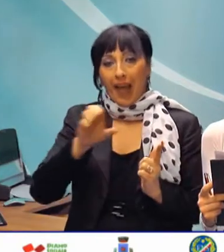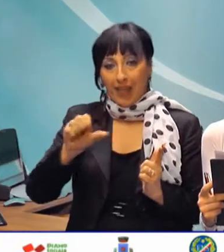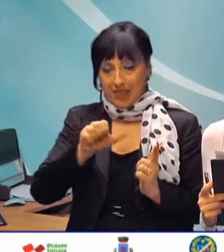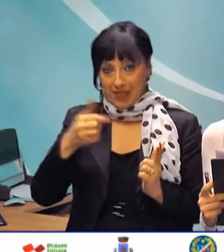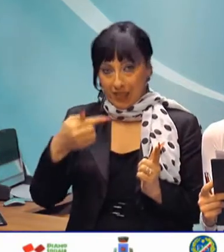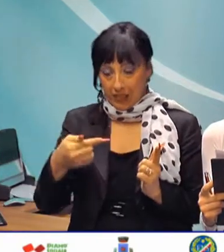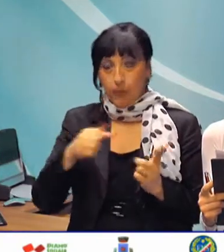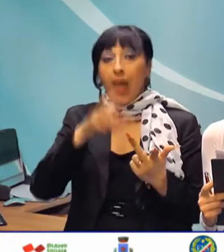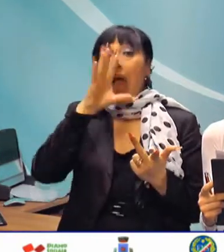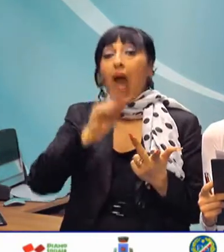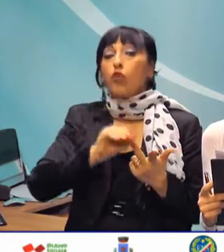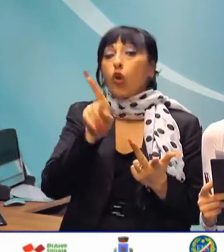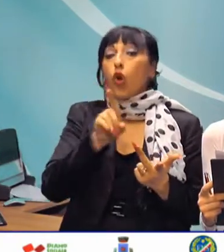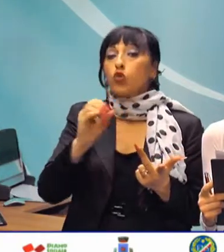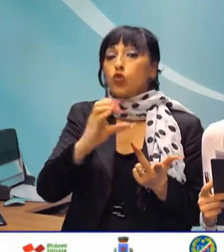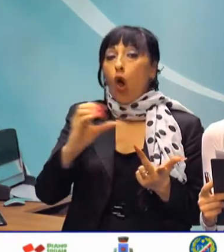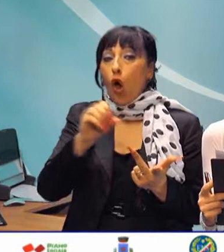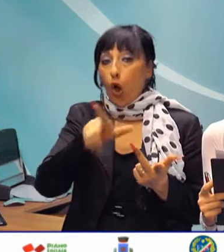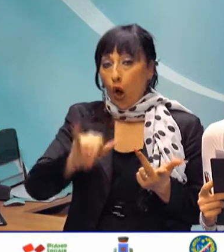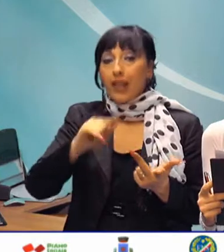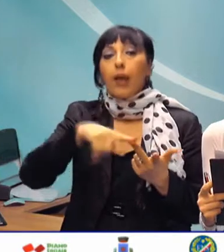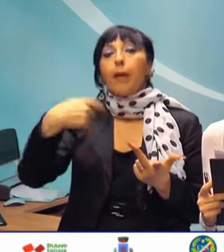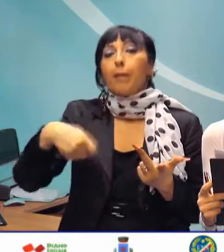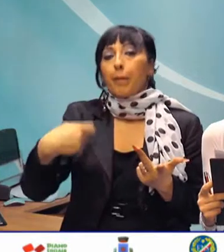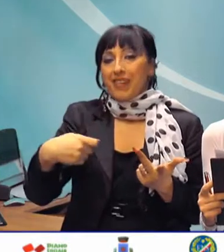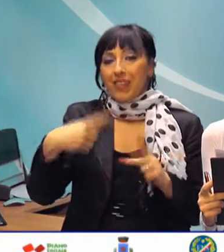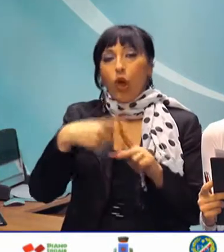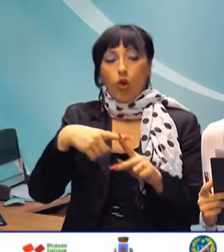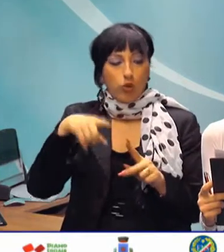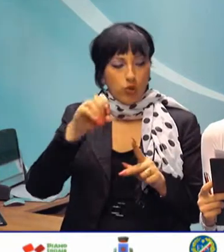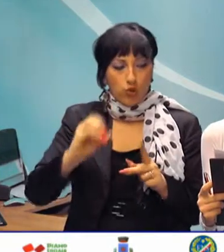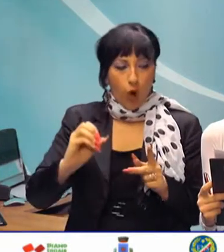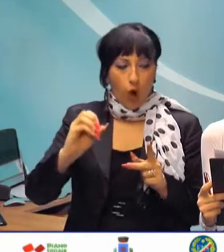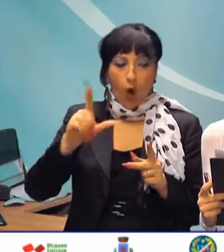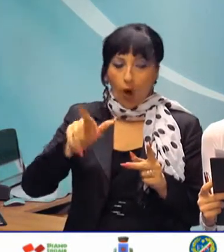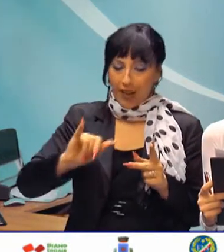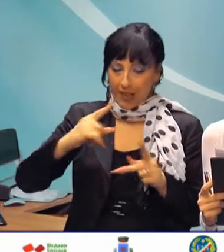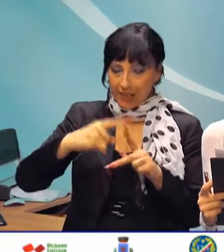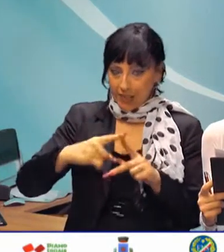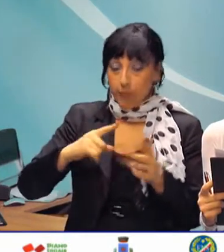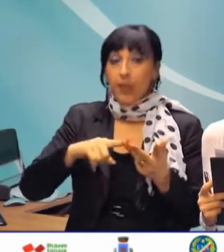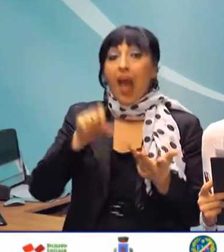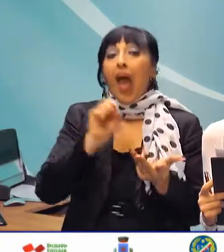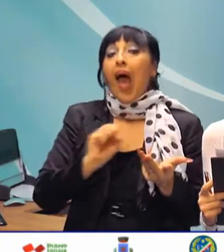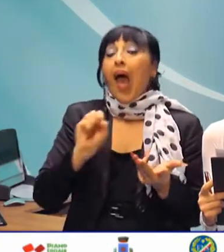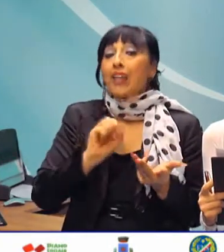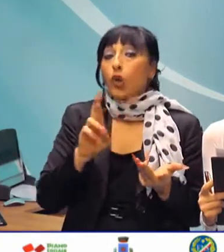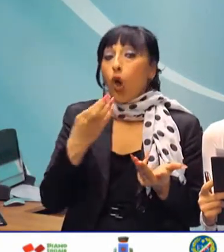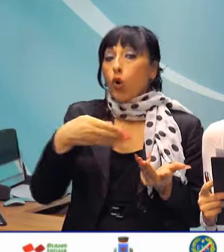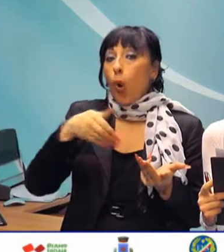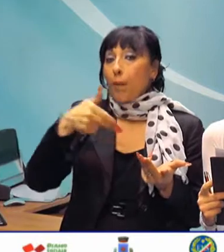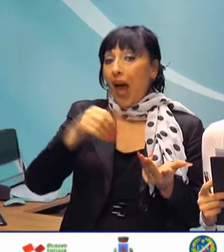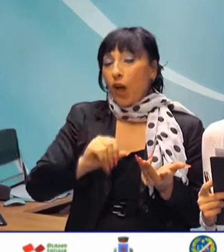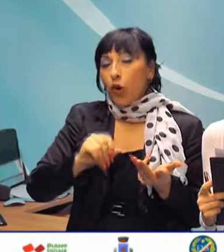Antonio Zoccoli, presidente Solex. E Attilio Romano, presidente Gal